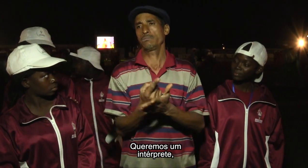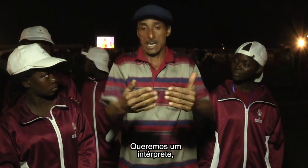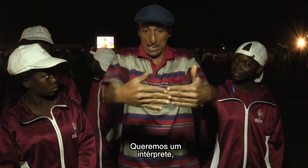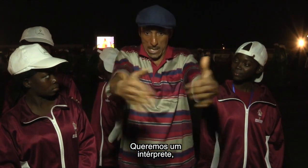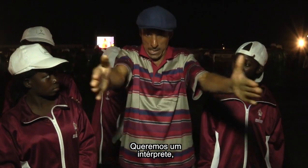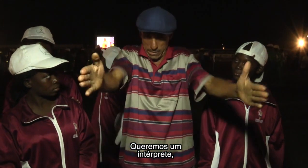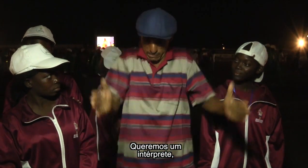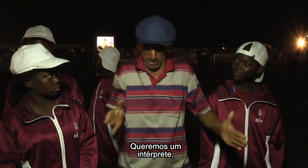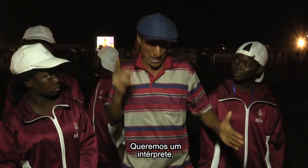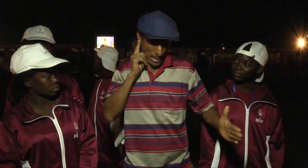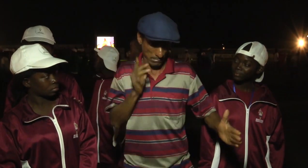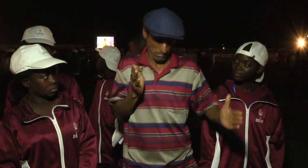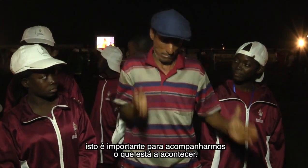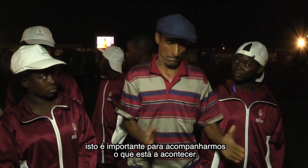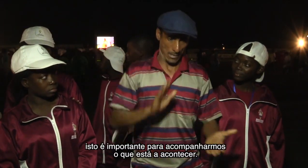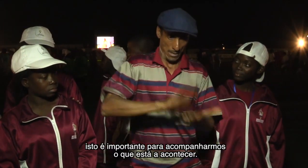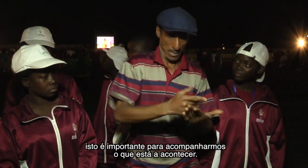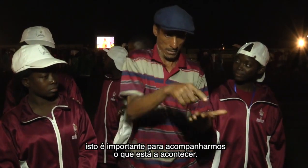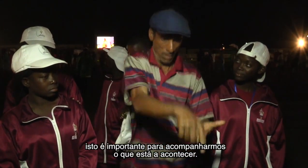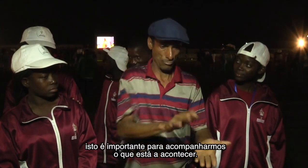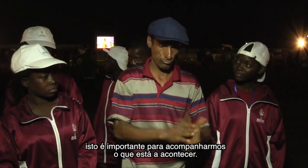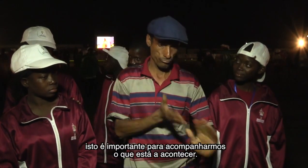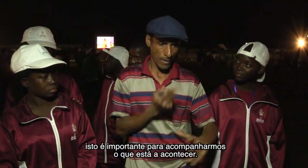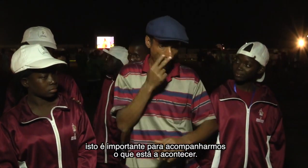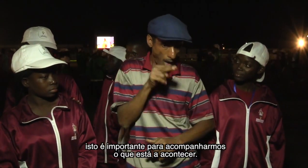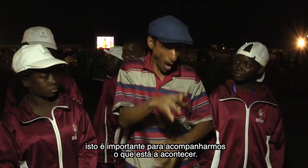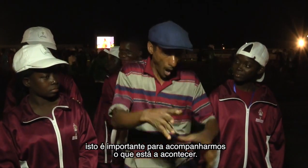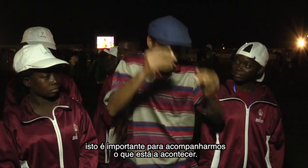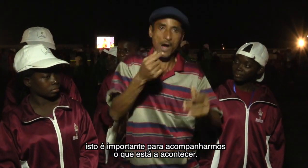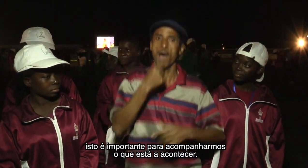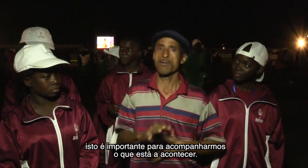intérprete. Isso é muito importante para acompanhar o que está a acontecer.